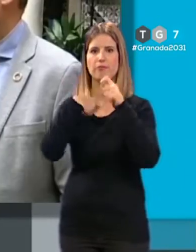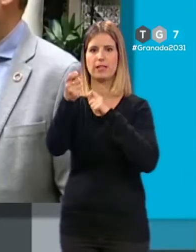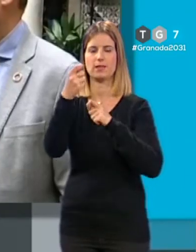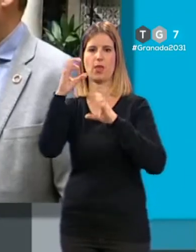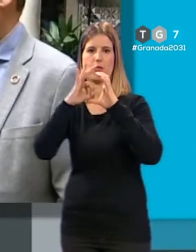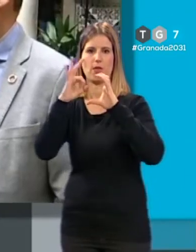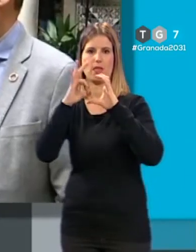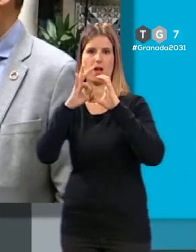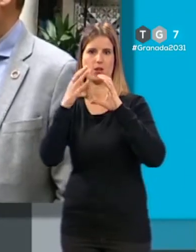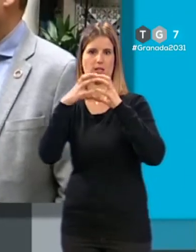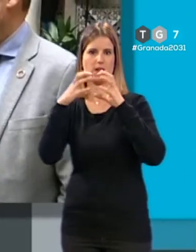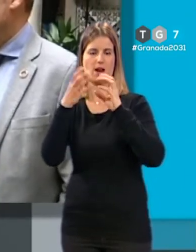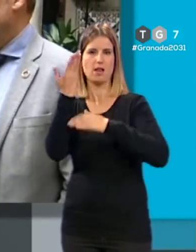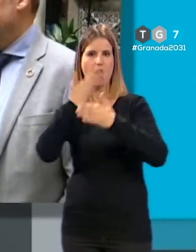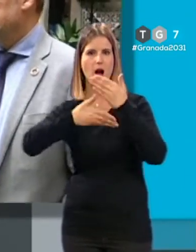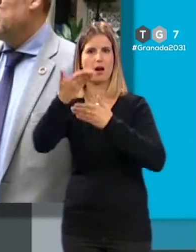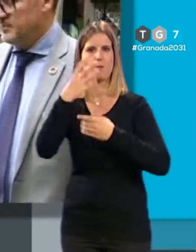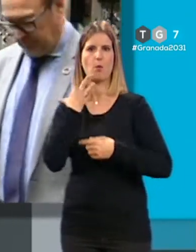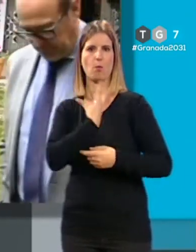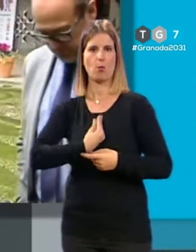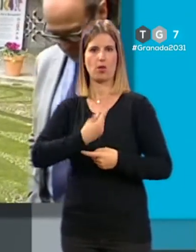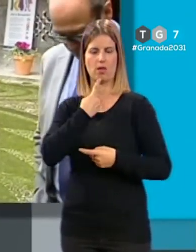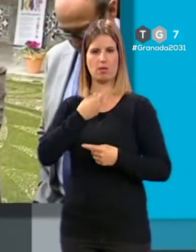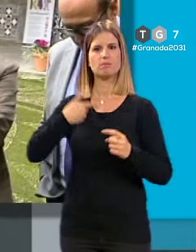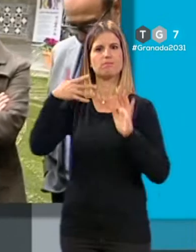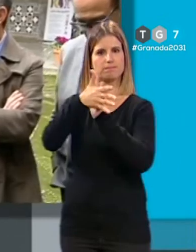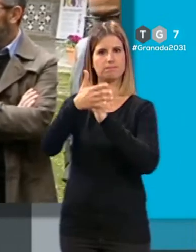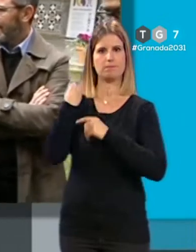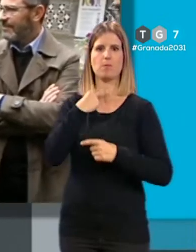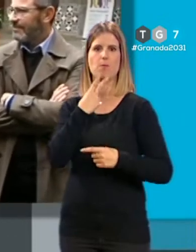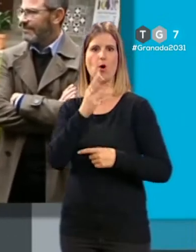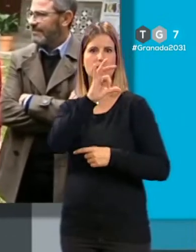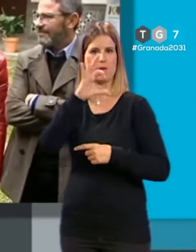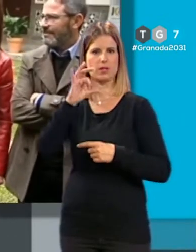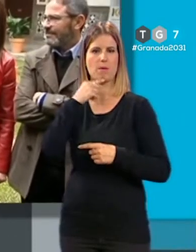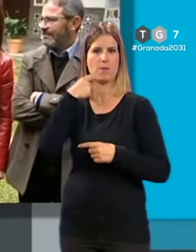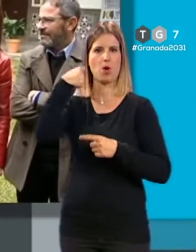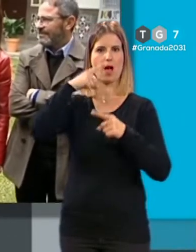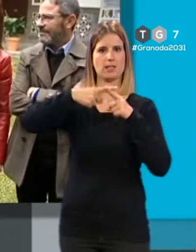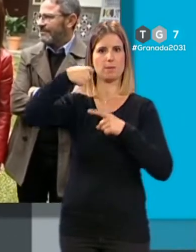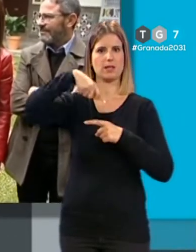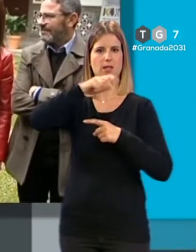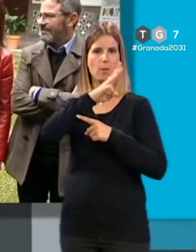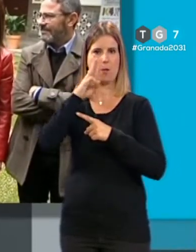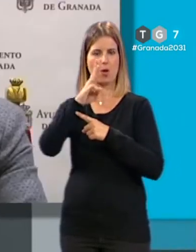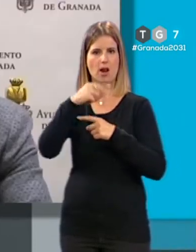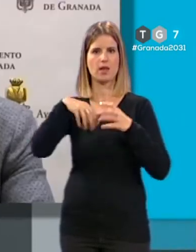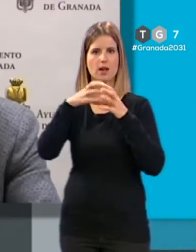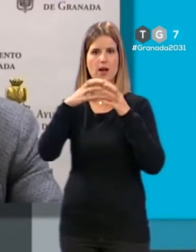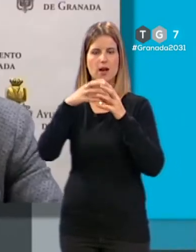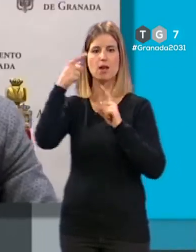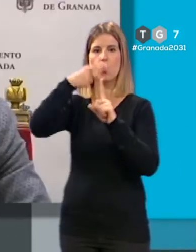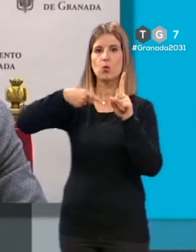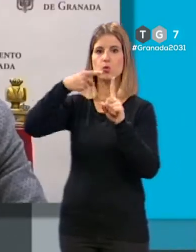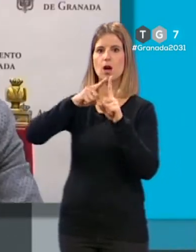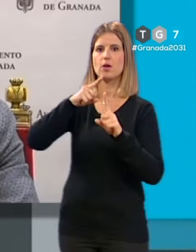a cambio de la región de Murcia, afirmando que así lo expuso Sebastián Pérez, expresidente provincial de los populares. Que usaron Murcia